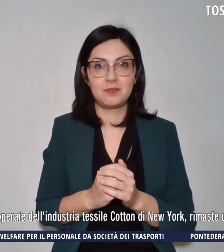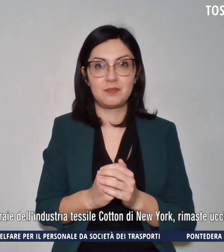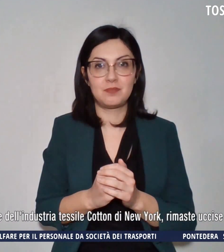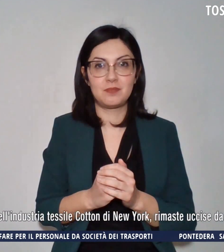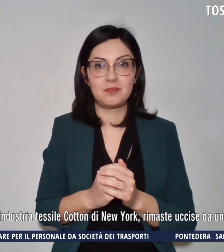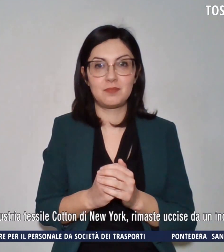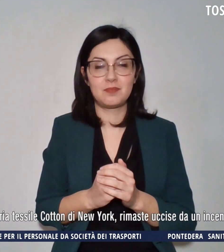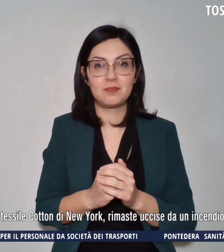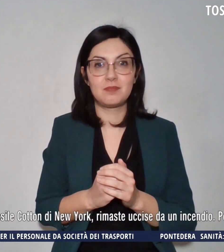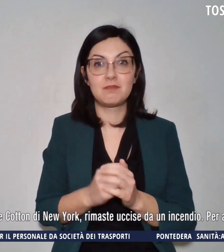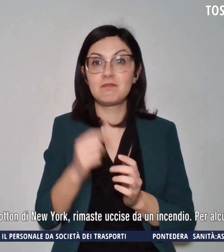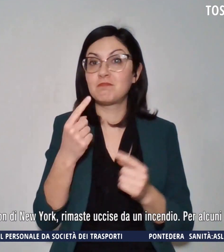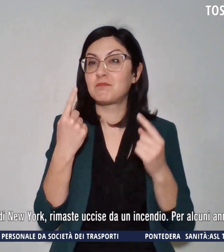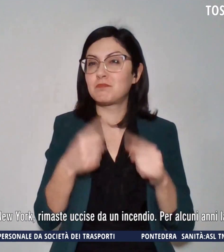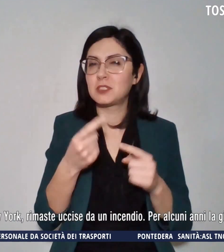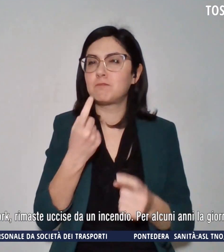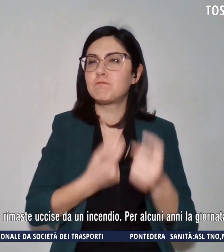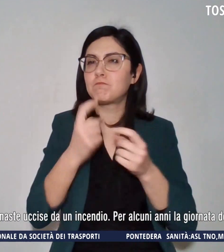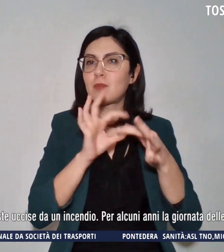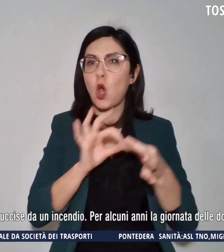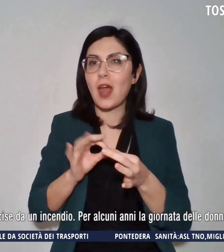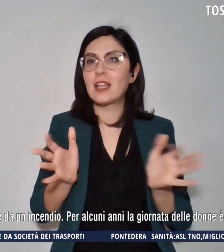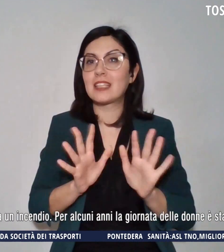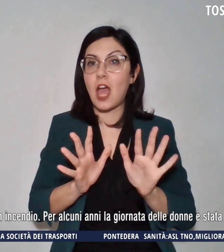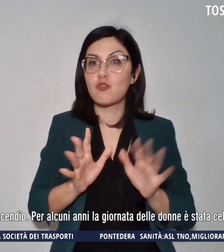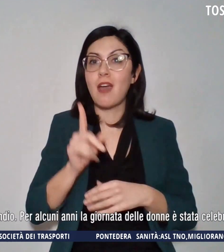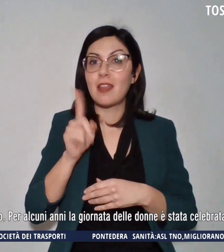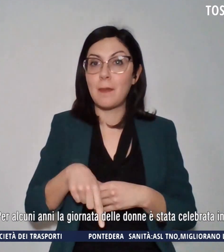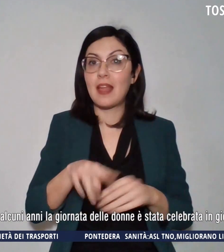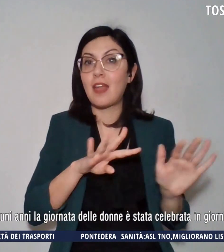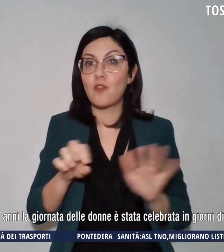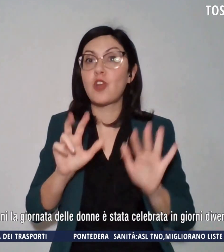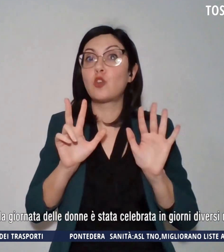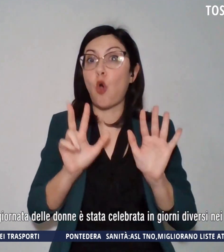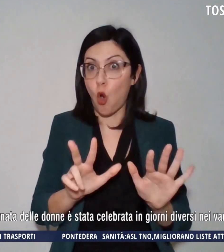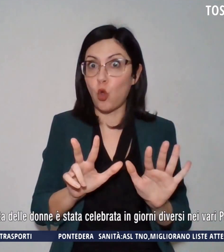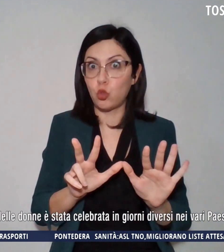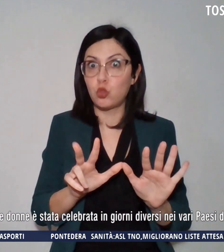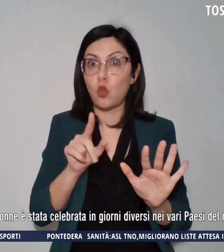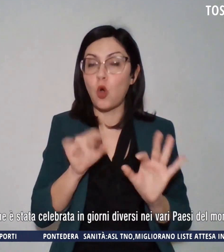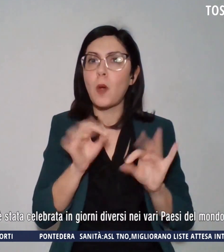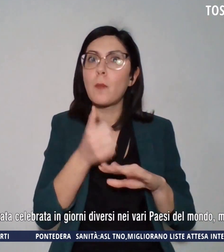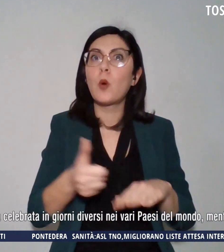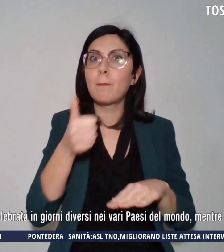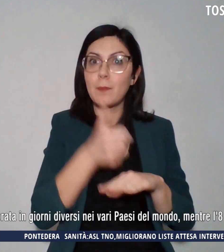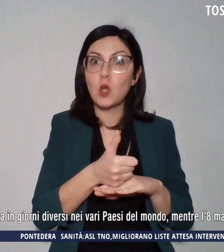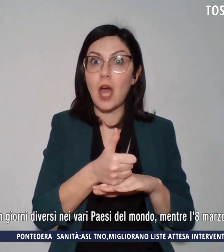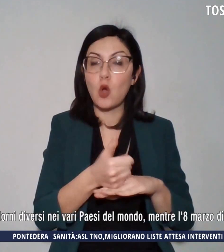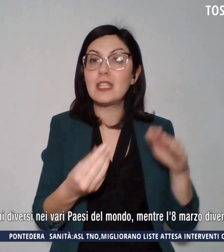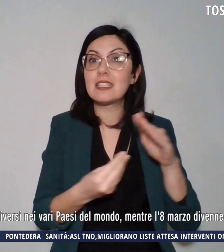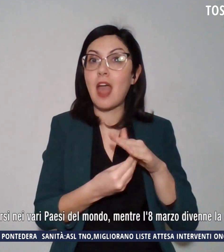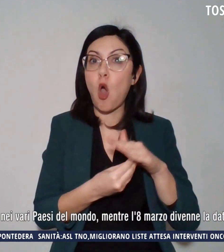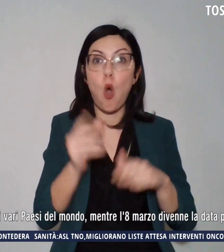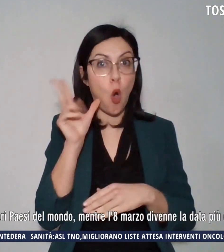Risale alla tragedia accaduta nel 1908 che avrebbe avuto come protagoniste le operaie dell